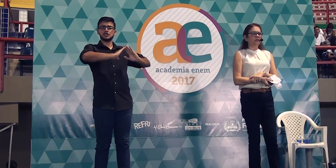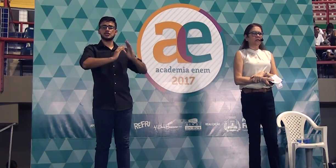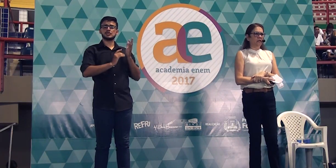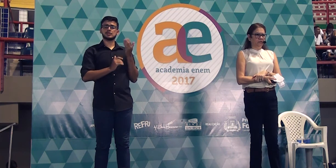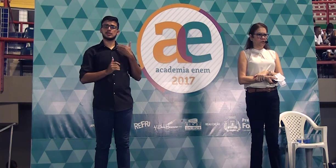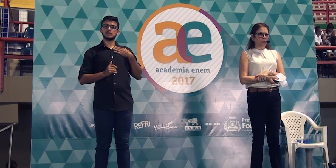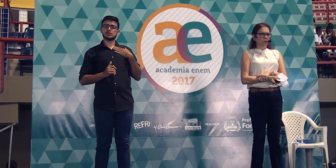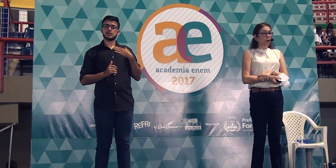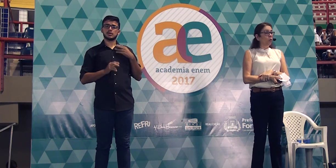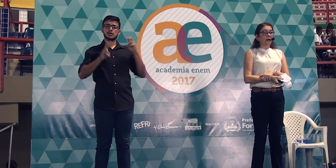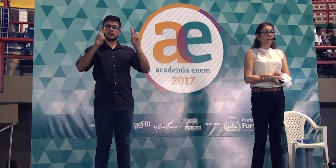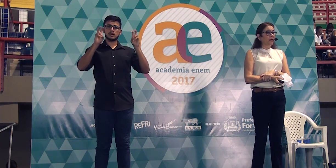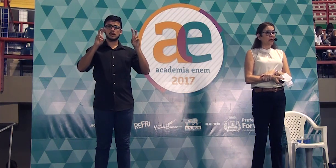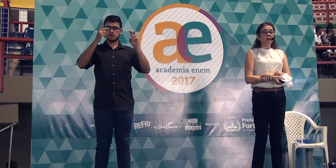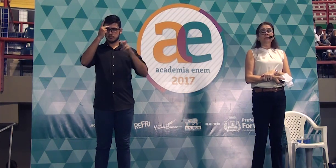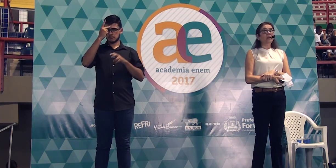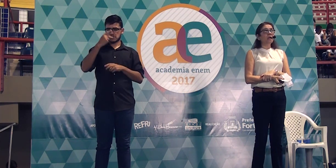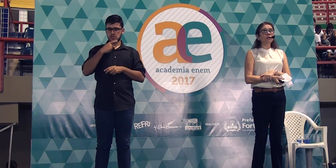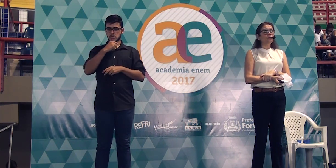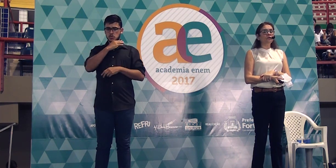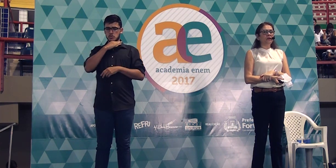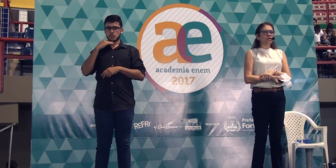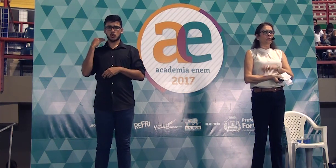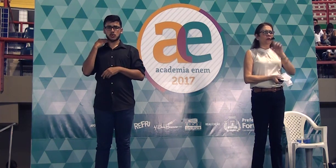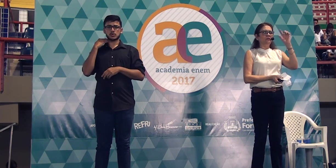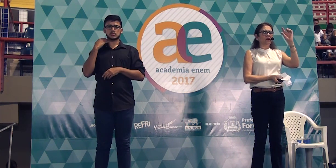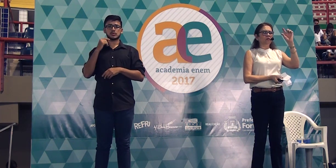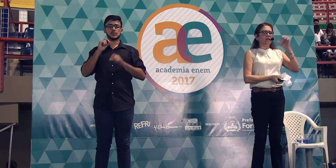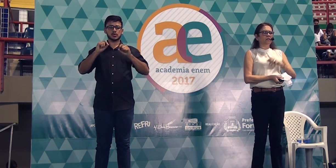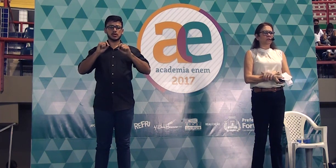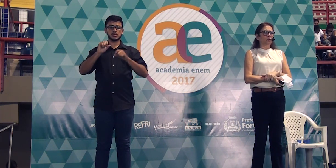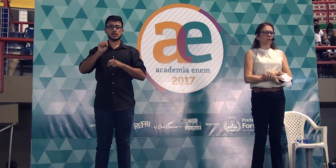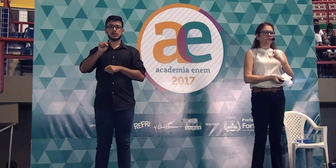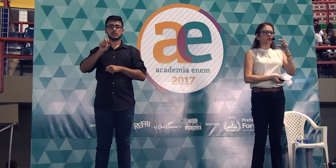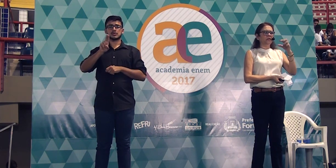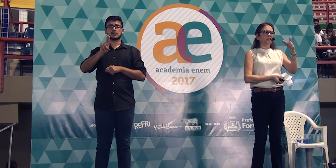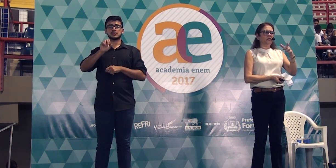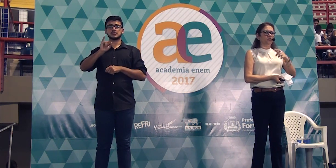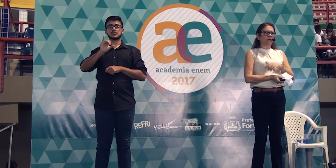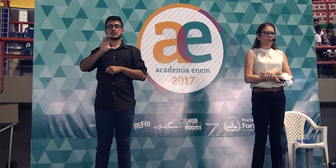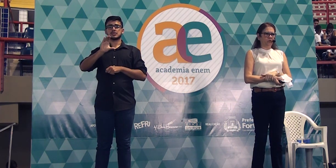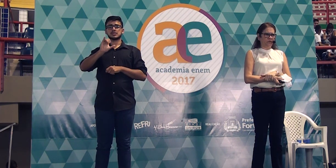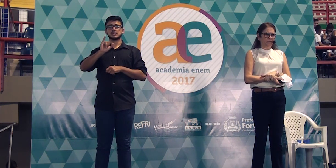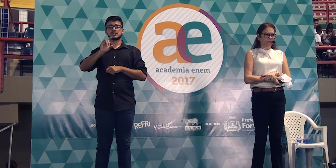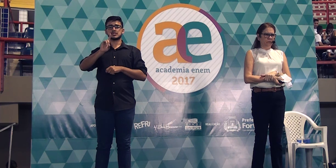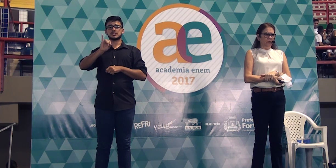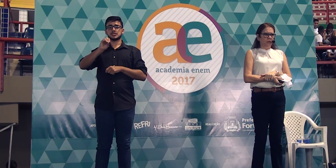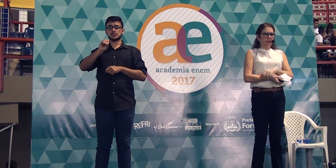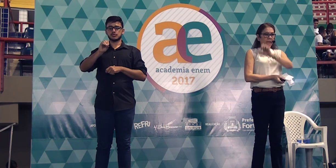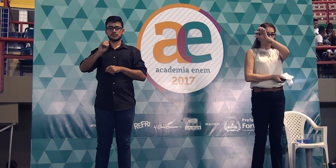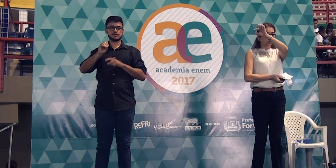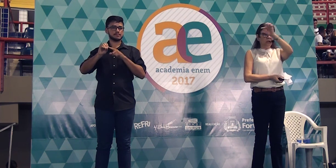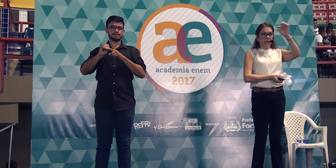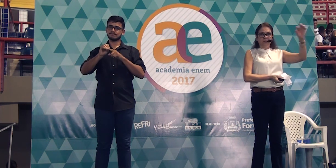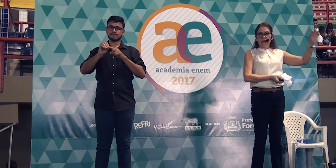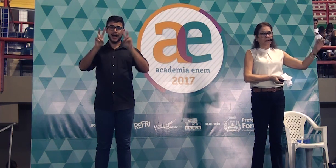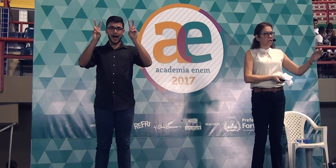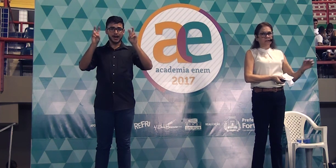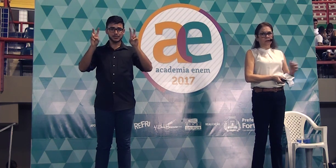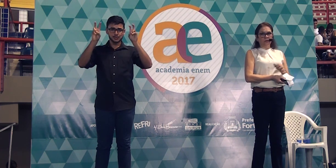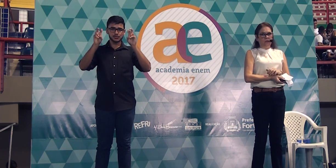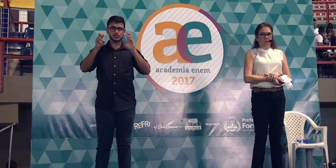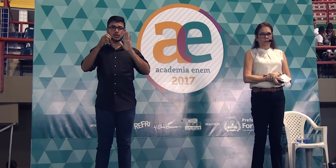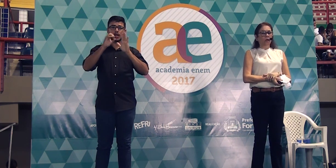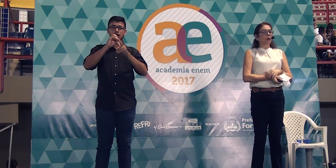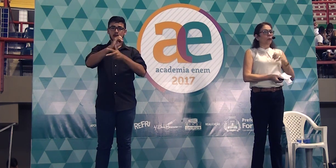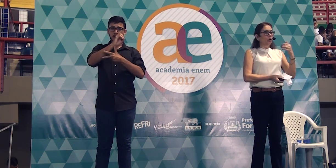posso fazer isso. o Enem e nenhum vestibular vai usar esse nome. Suicídio na prova. No tema da